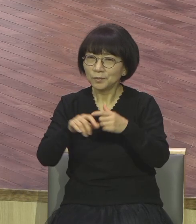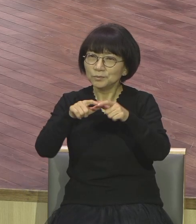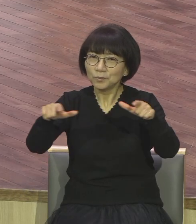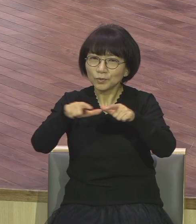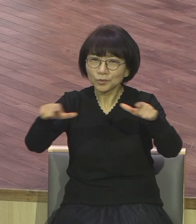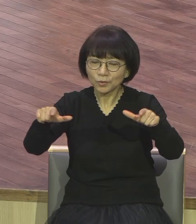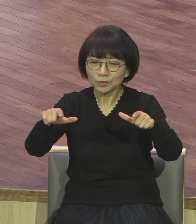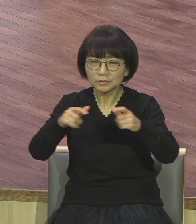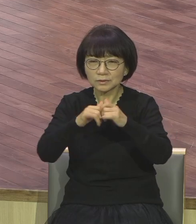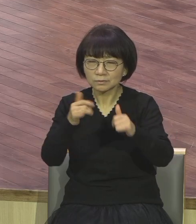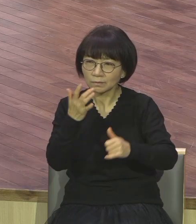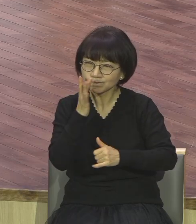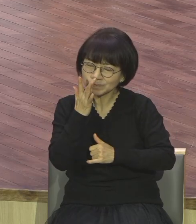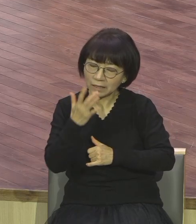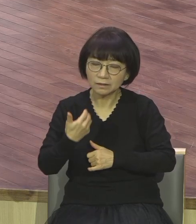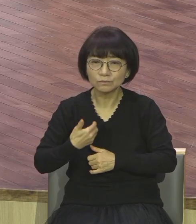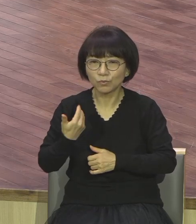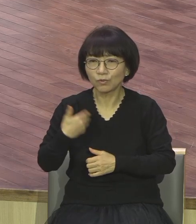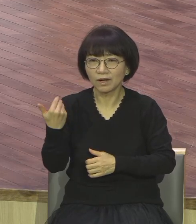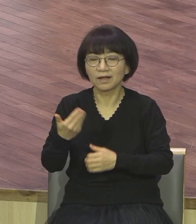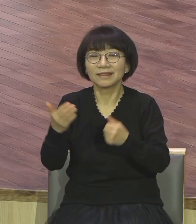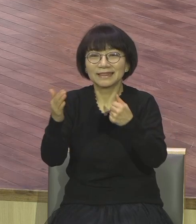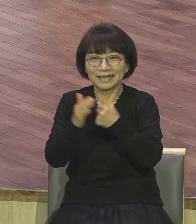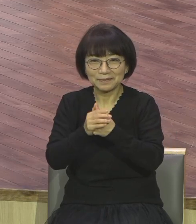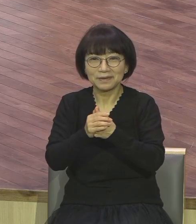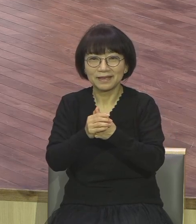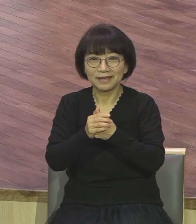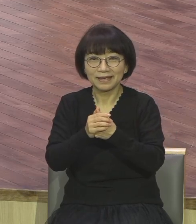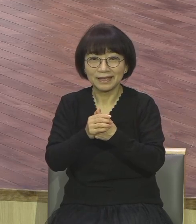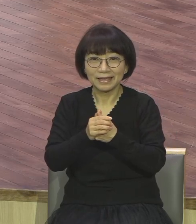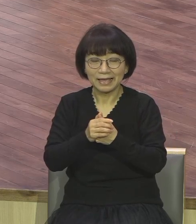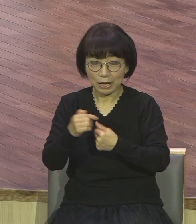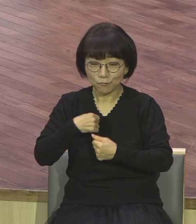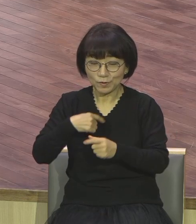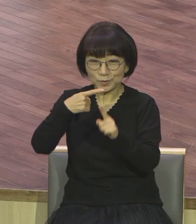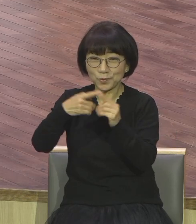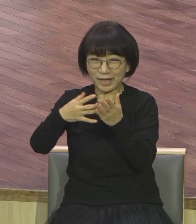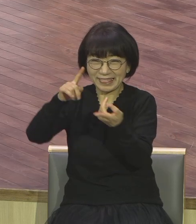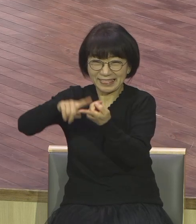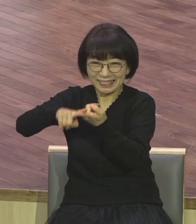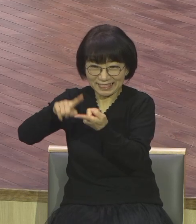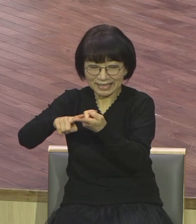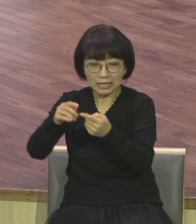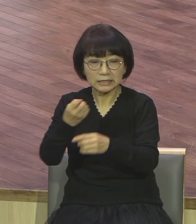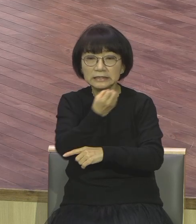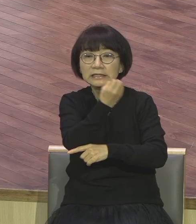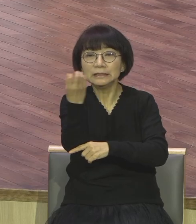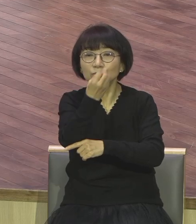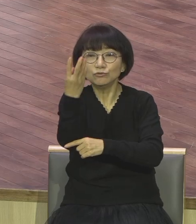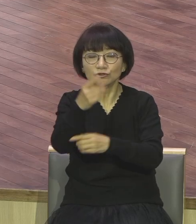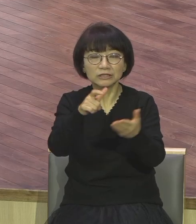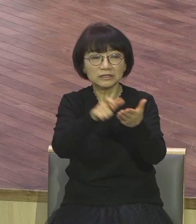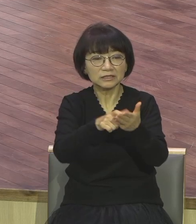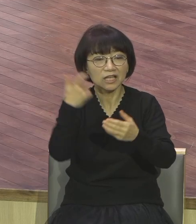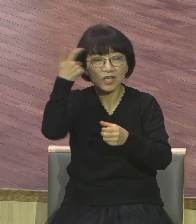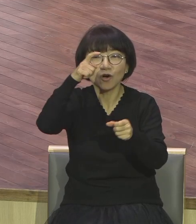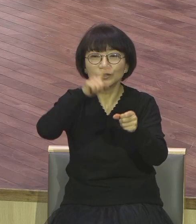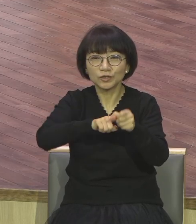그래서 제목을 바꾸었다고 우리 교회 설교 제목을 안 바꾸고 신문에 나가는 제목은 영적 파수권 그래 바꿨어요